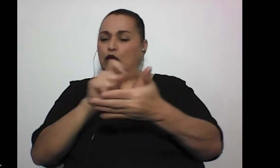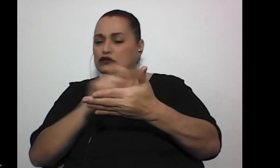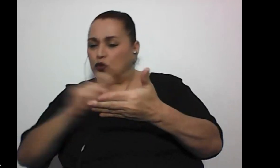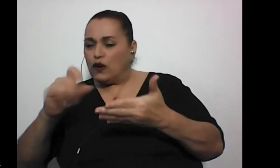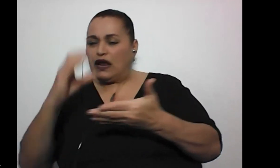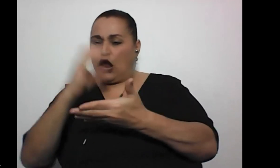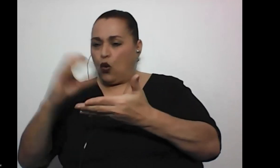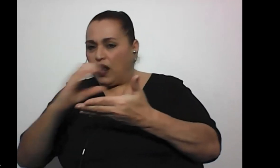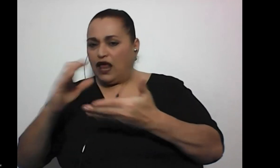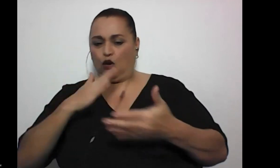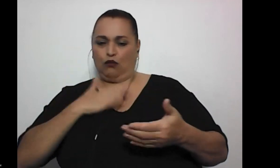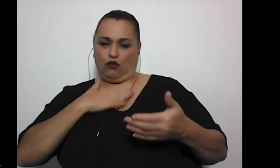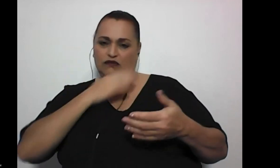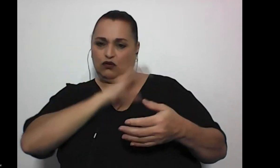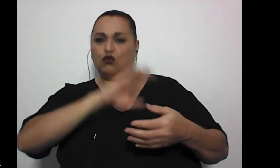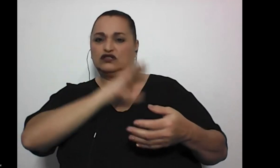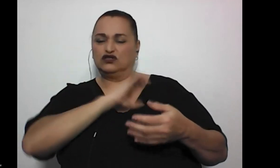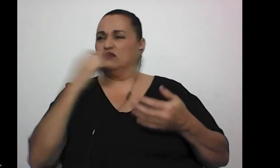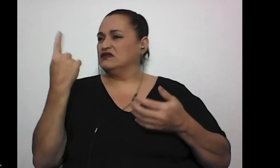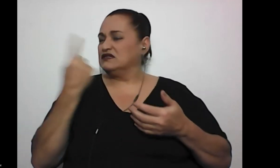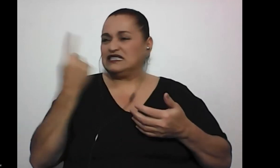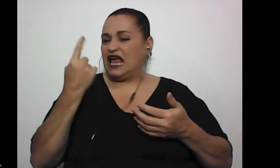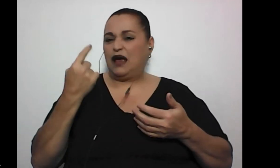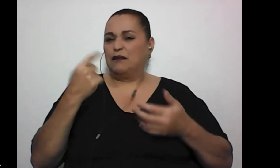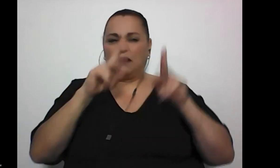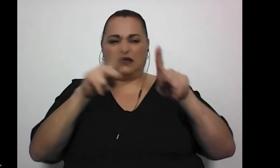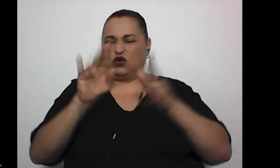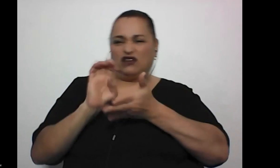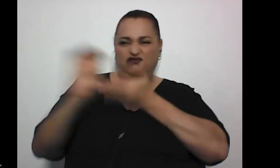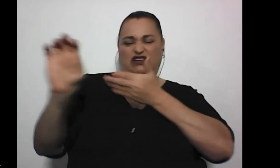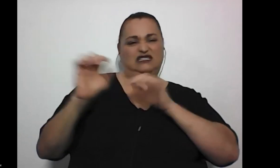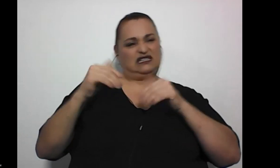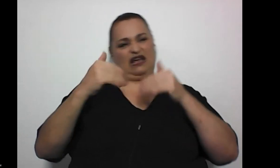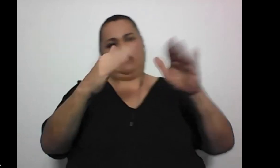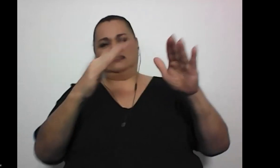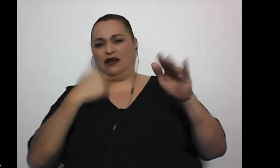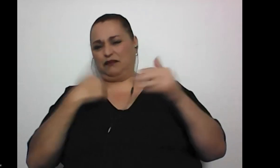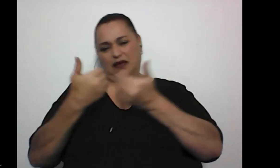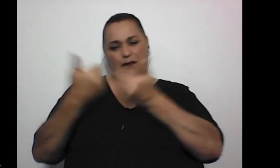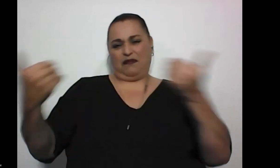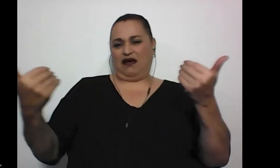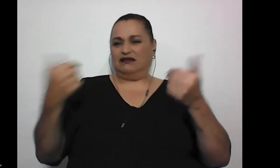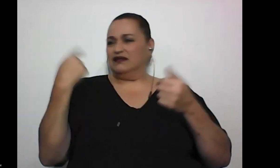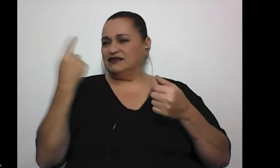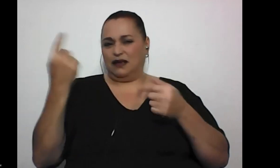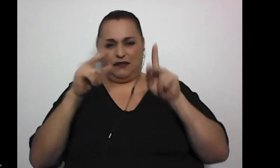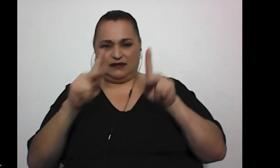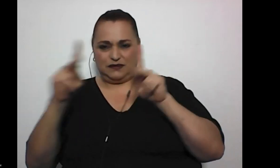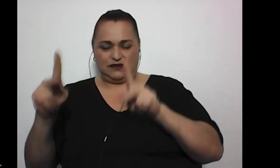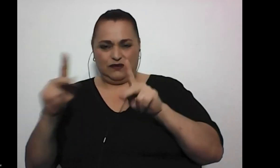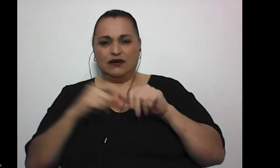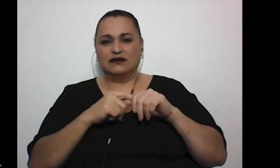por mi condición, siempre fui muy rechazada, siempre fui muy apartada de las personas, ¿verdad? Porque